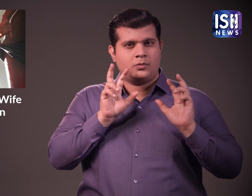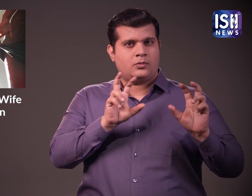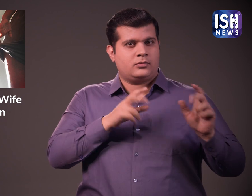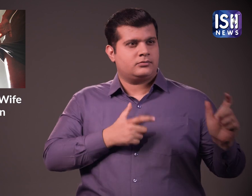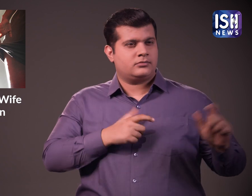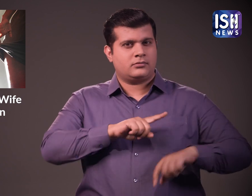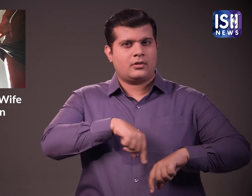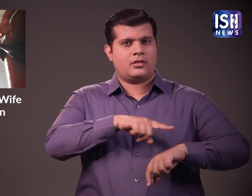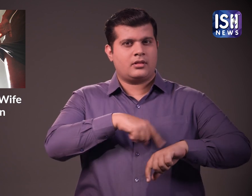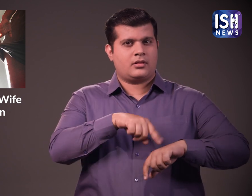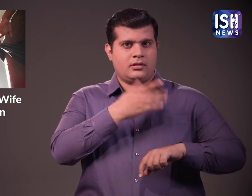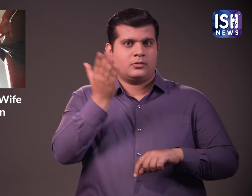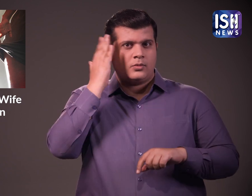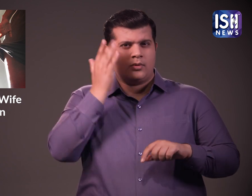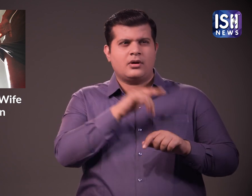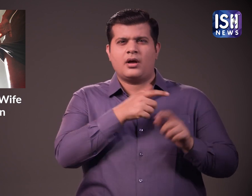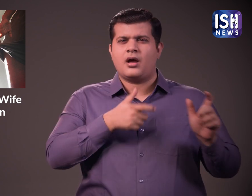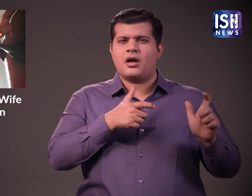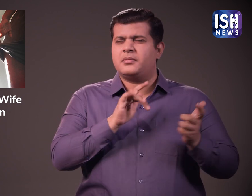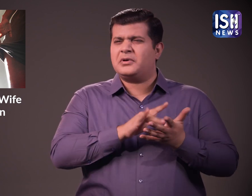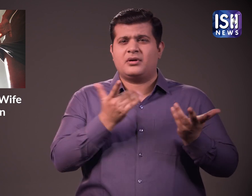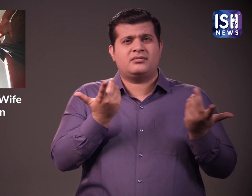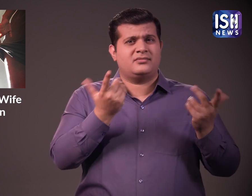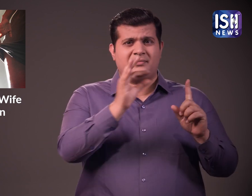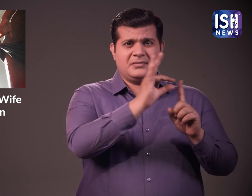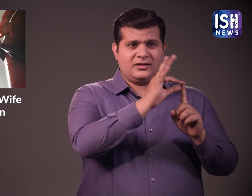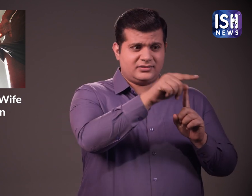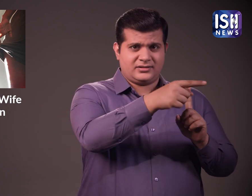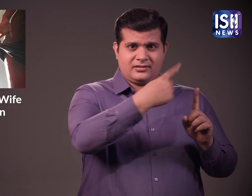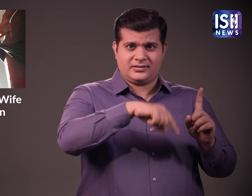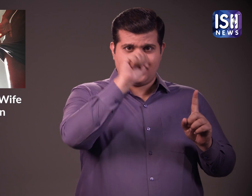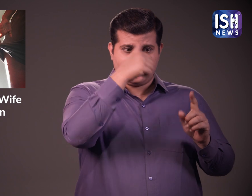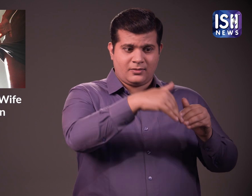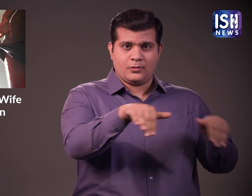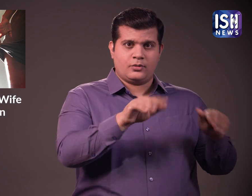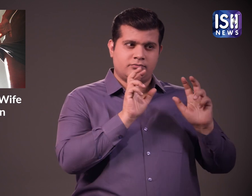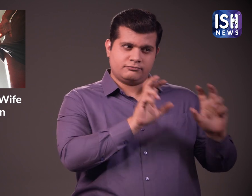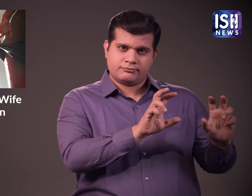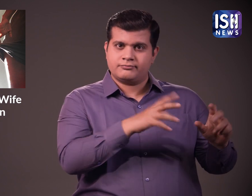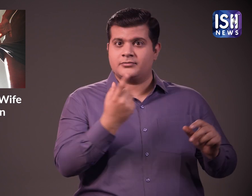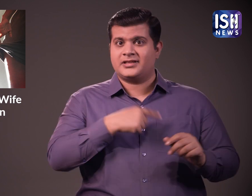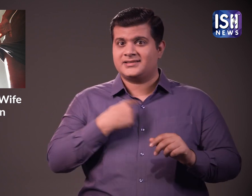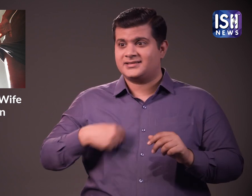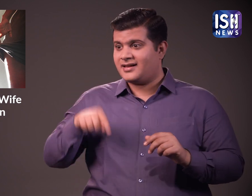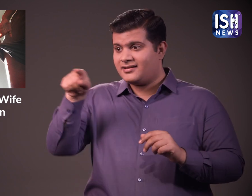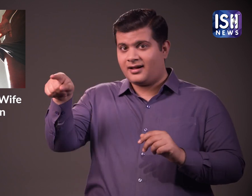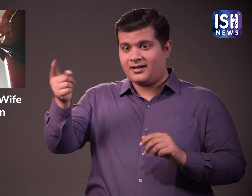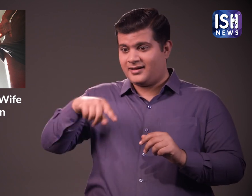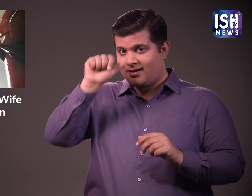रखने के लिए घंटों खड़े रहते है भारतिय जवान भारत-पाकिस्तान सीमा पर तैनाद होते है भारत-चीन सीमा पर तैनाद